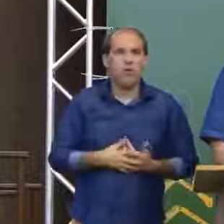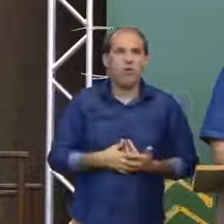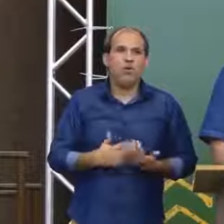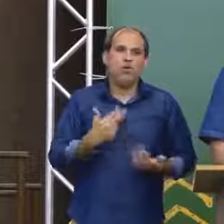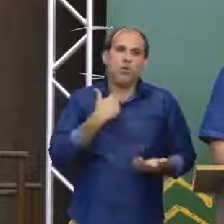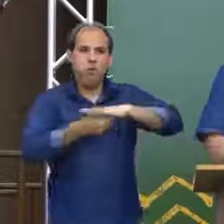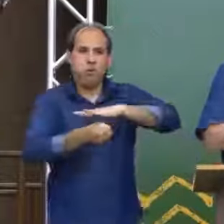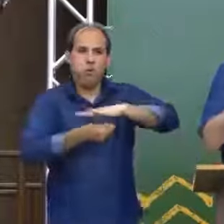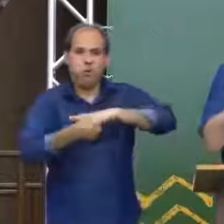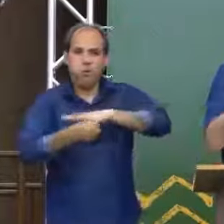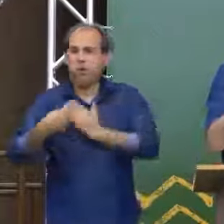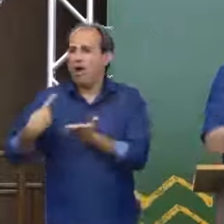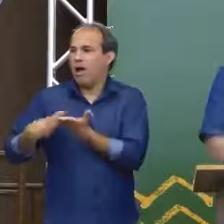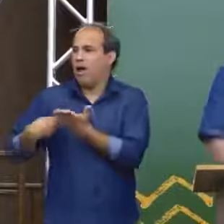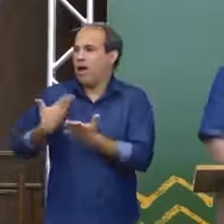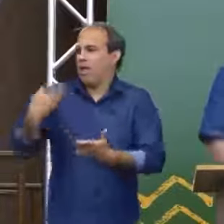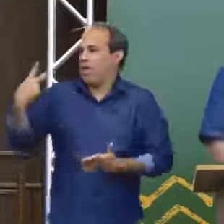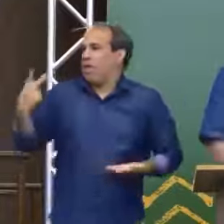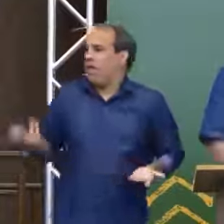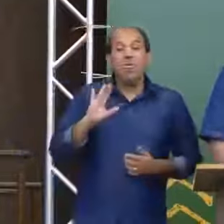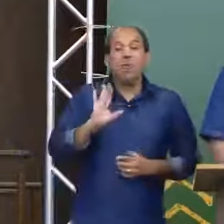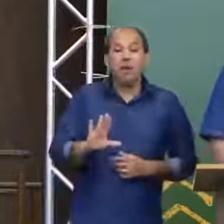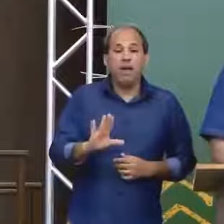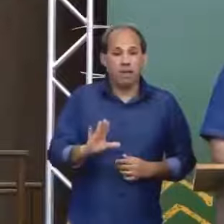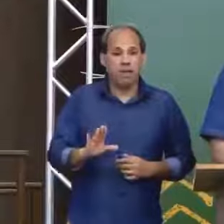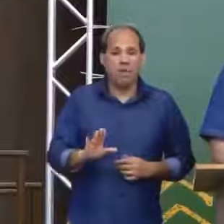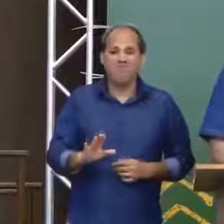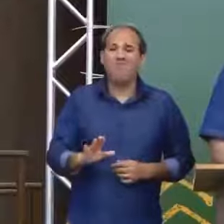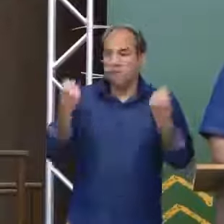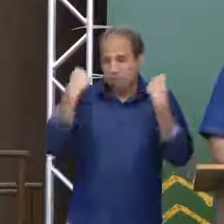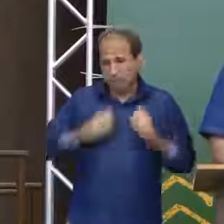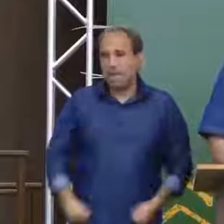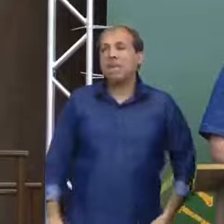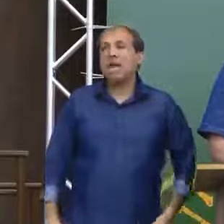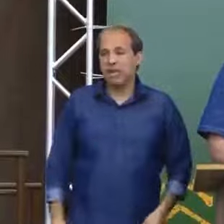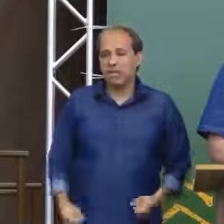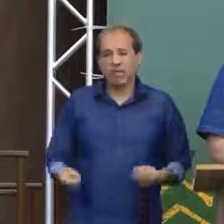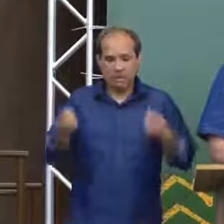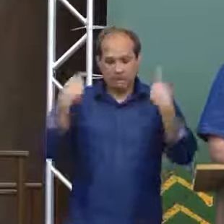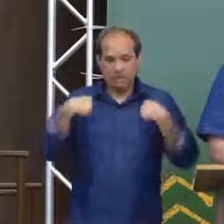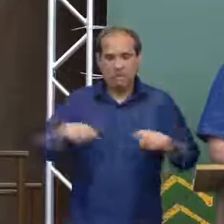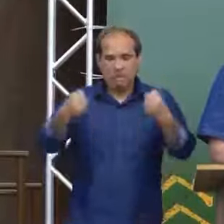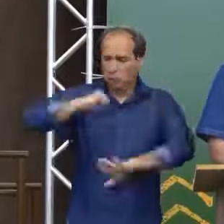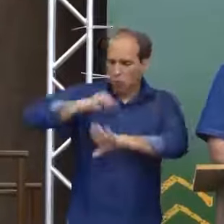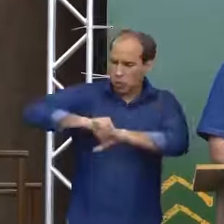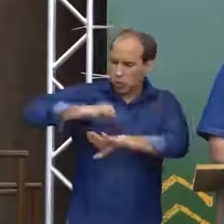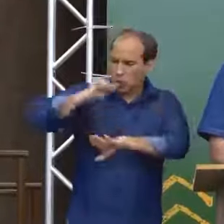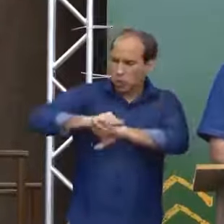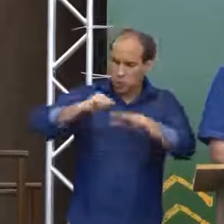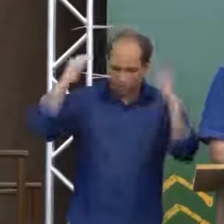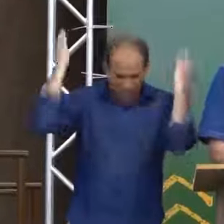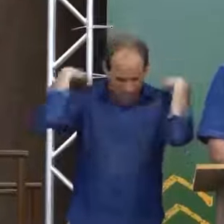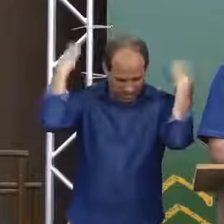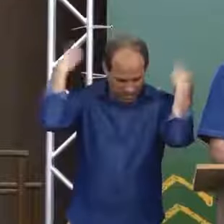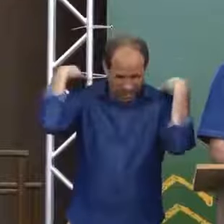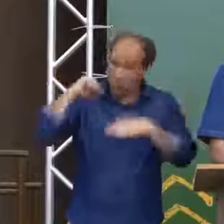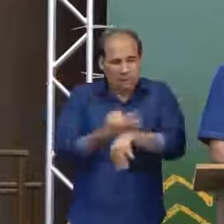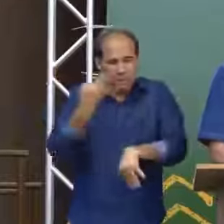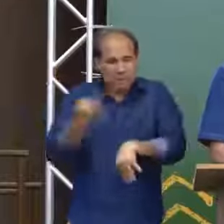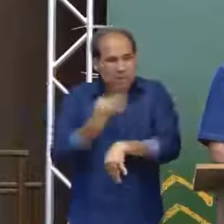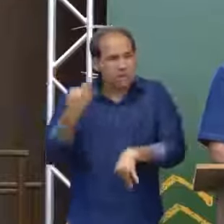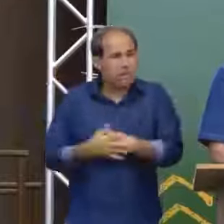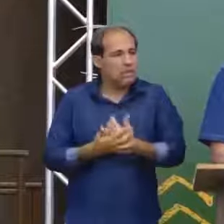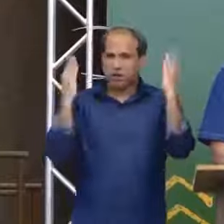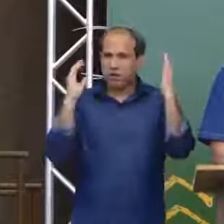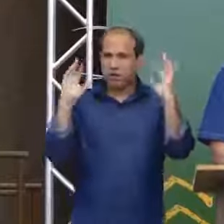oportunidade de mudar o Brasil. Deus nos salvou. A barra é pesada. Tu tem que ter couro grosso. Você tem que acreditar na sua pátria.